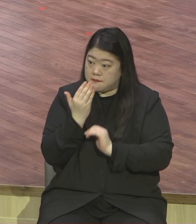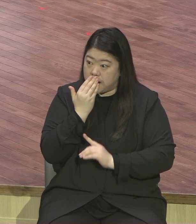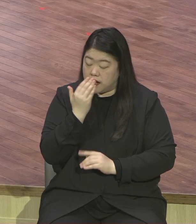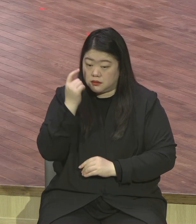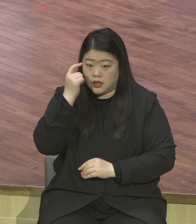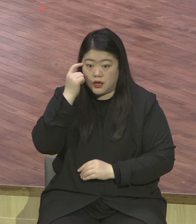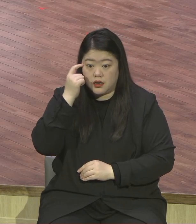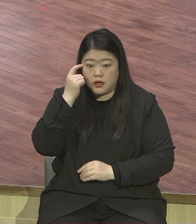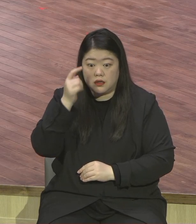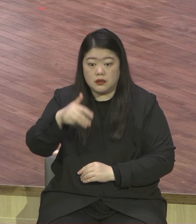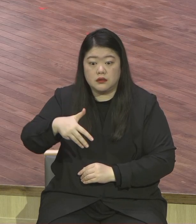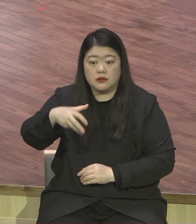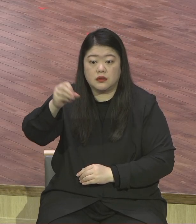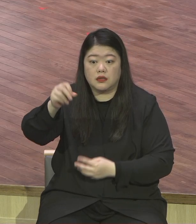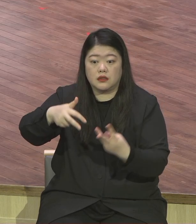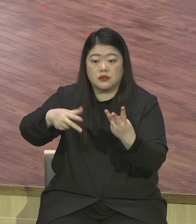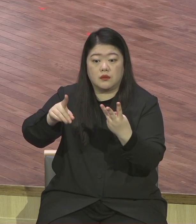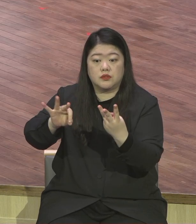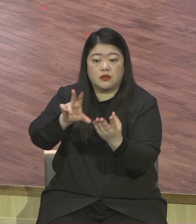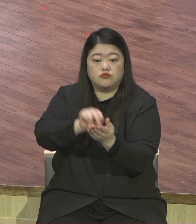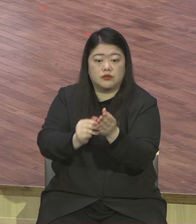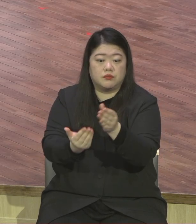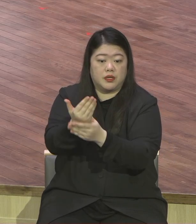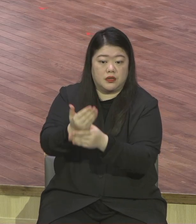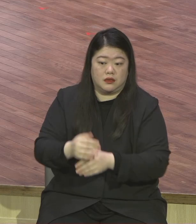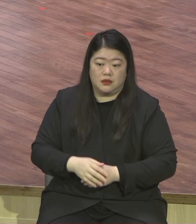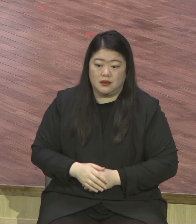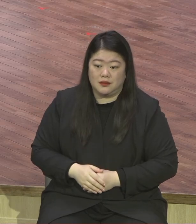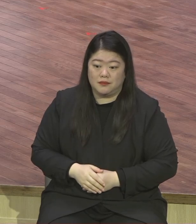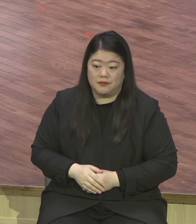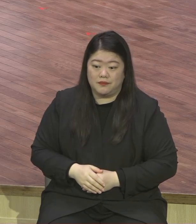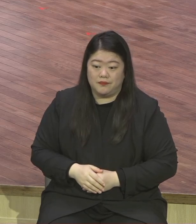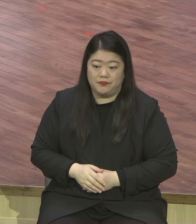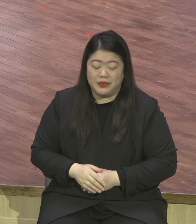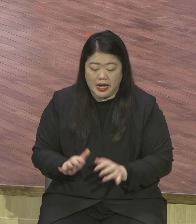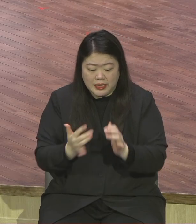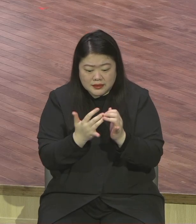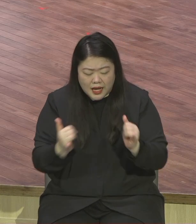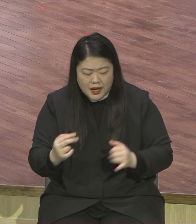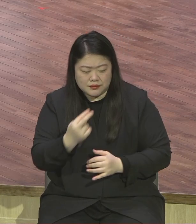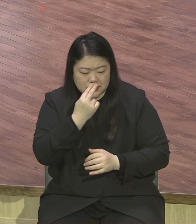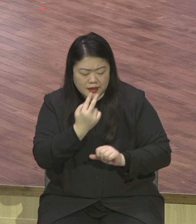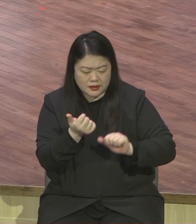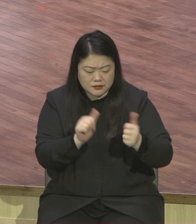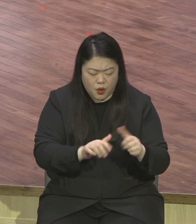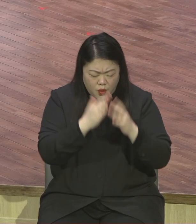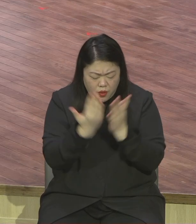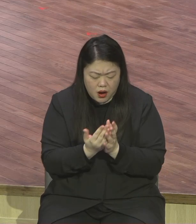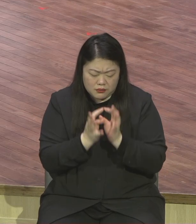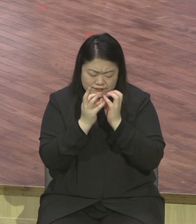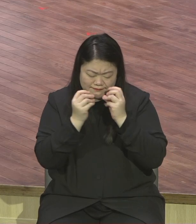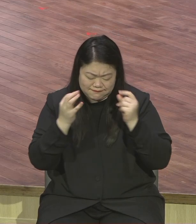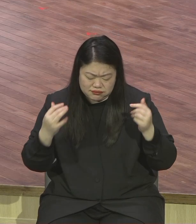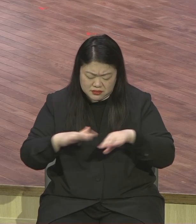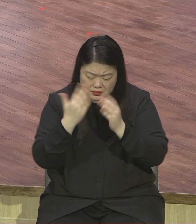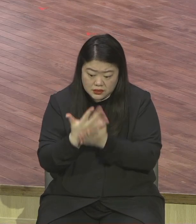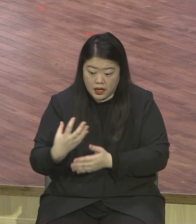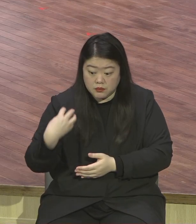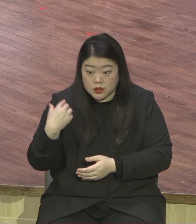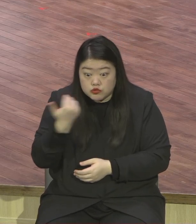인생의 주도권이 하나님께 있음을 인정을 하고 그 안에 그 할 때 뭐 하세요 참 행복 참 평안